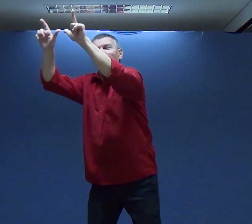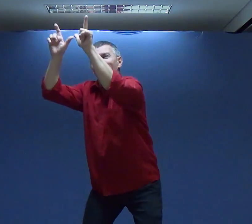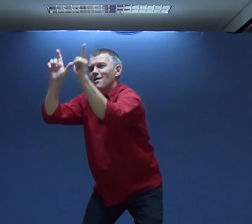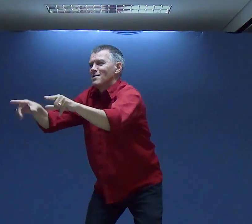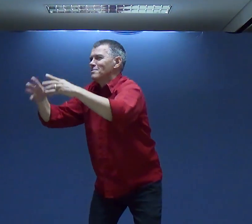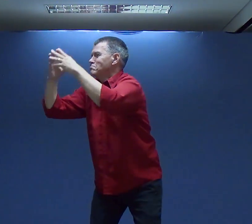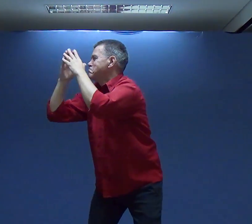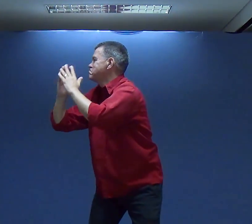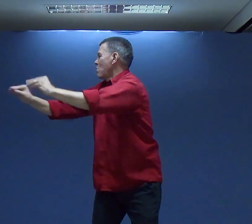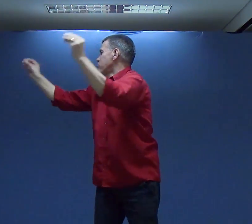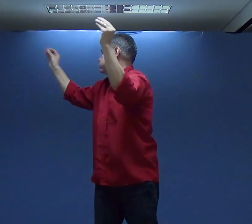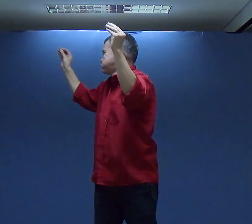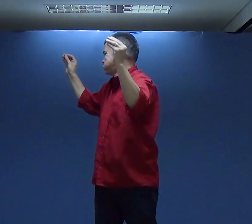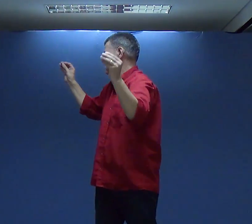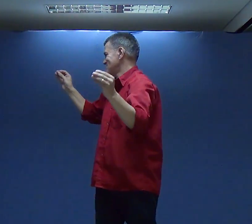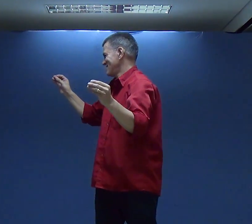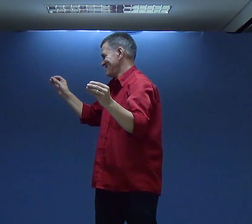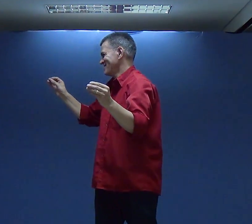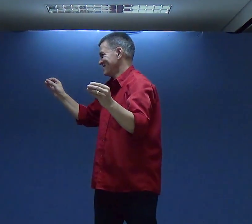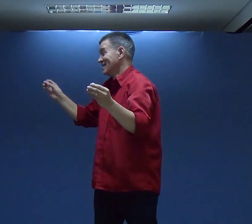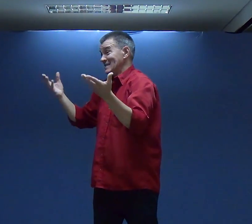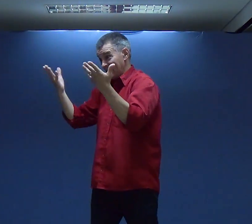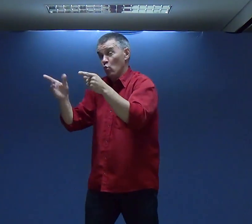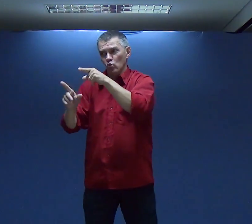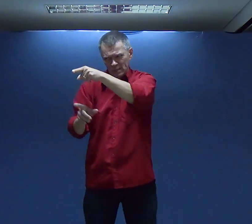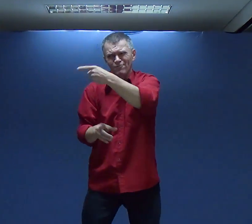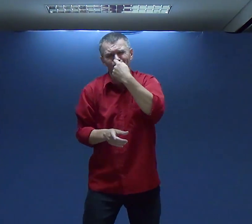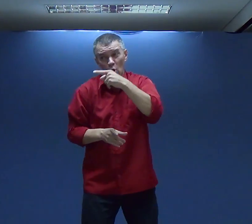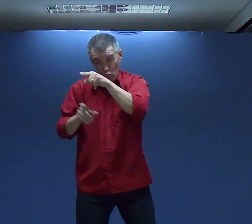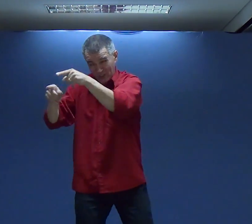A Sua Vida Deus Quer Te Aliviar Neste Peso